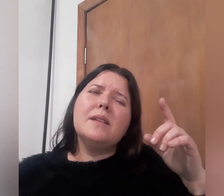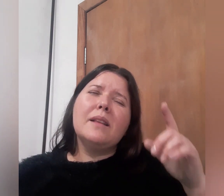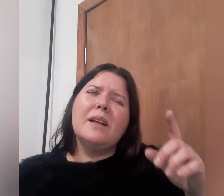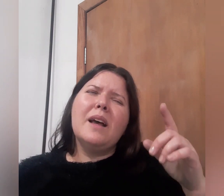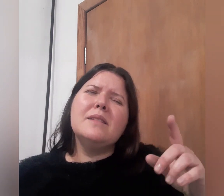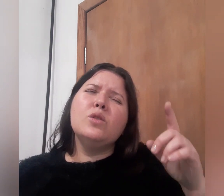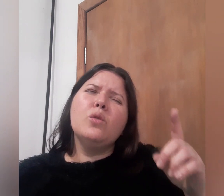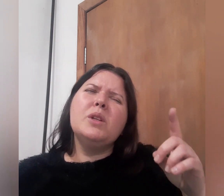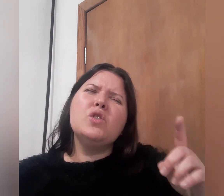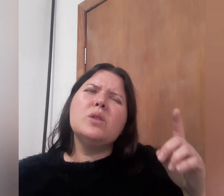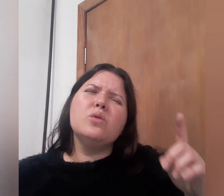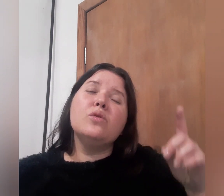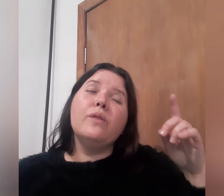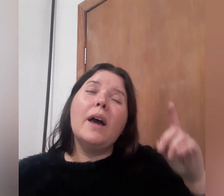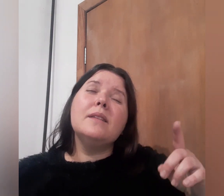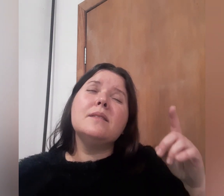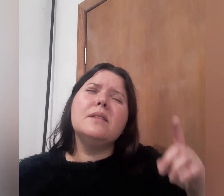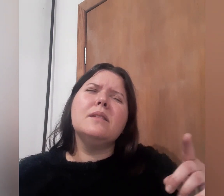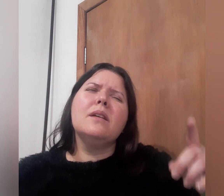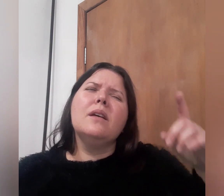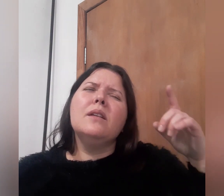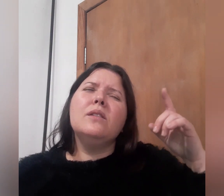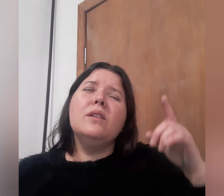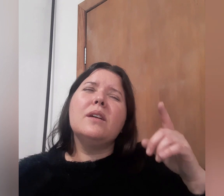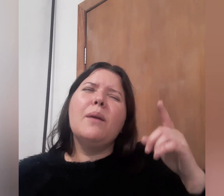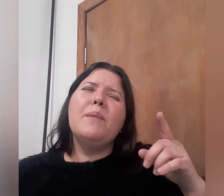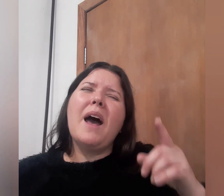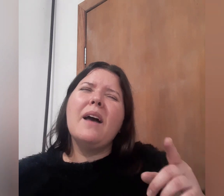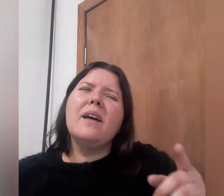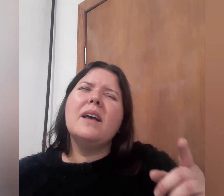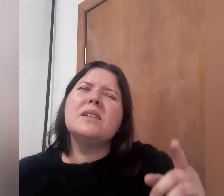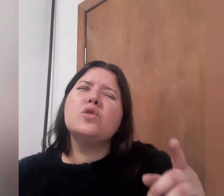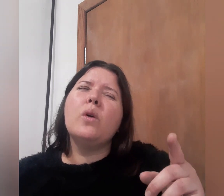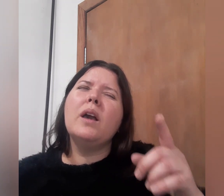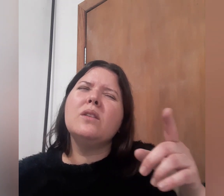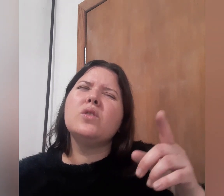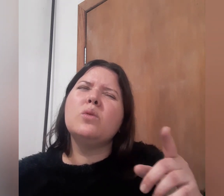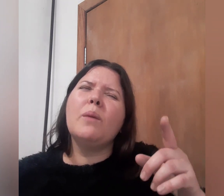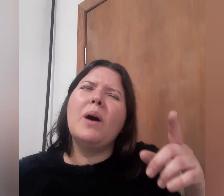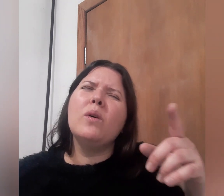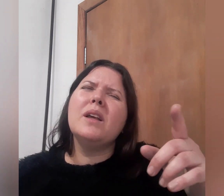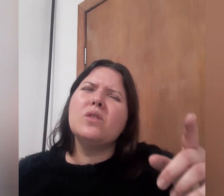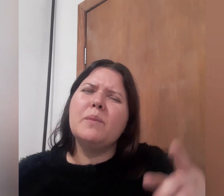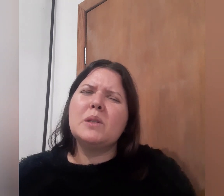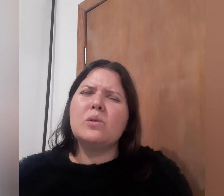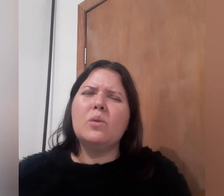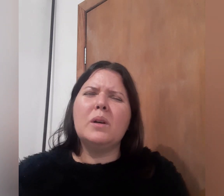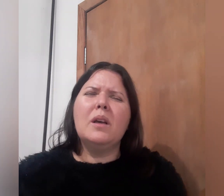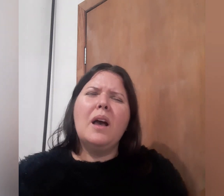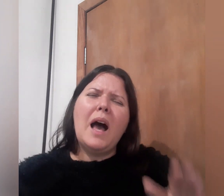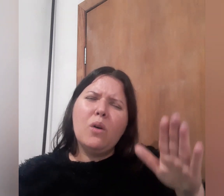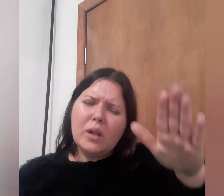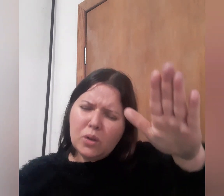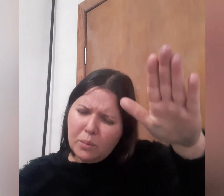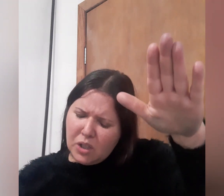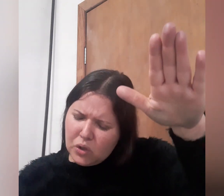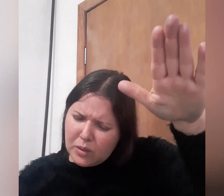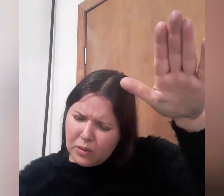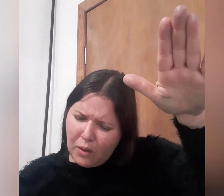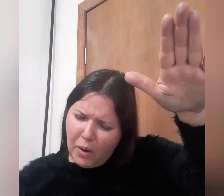Satanás, em nome de Jesus, vai sim quebrar essas correntes que Tu amarrou nesta pessoa. Agora, em nome de Jesus, é uma